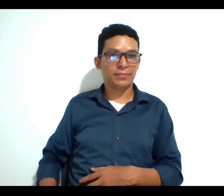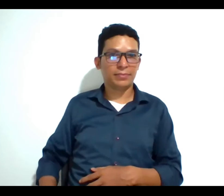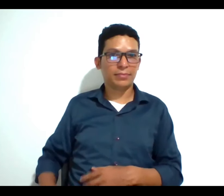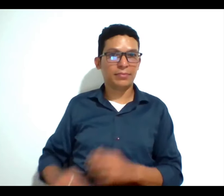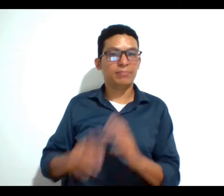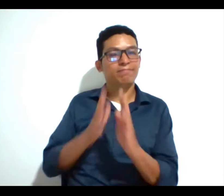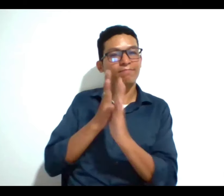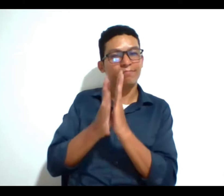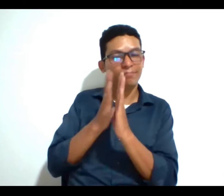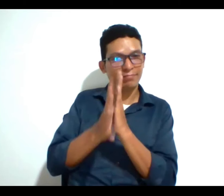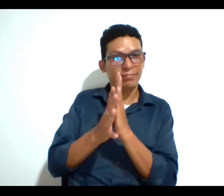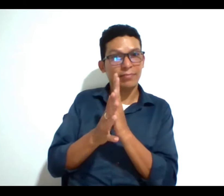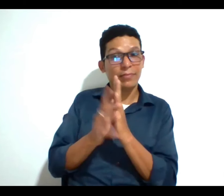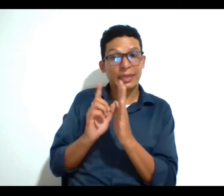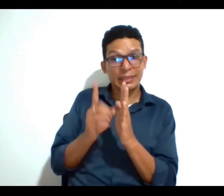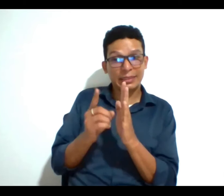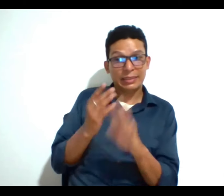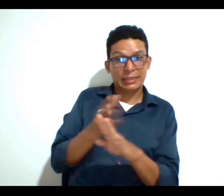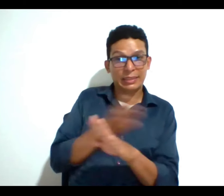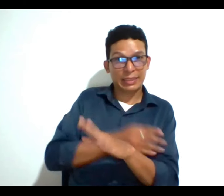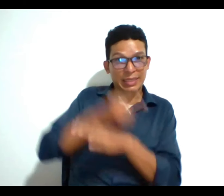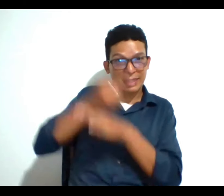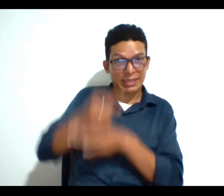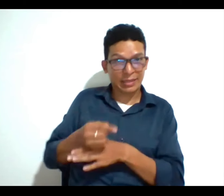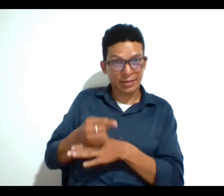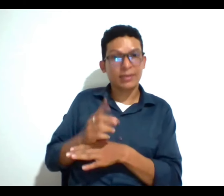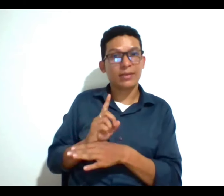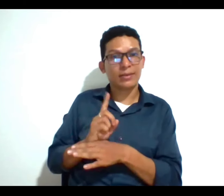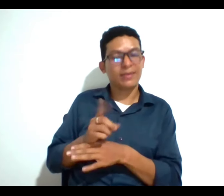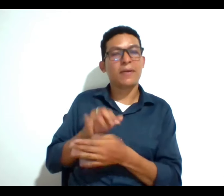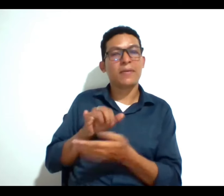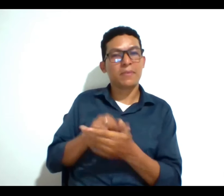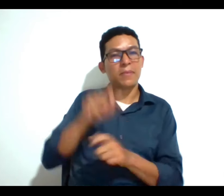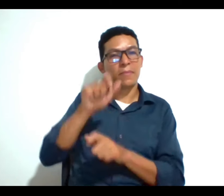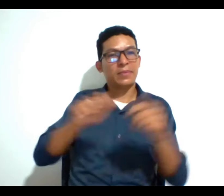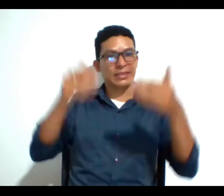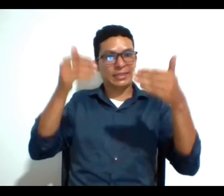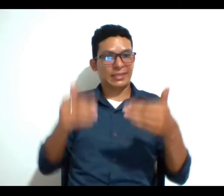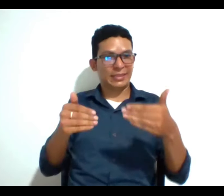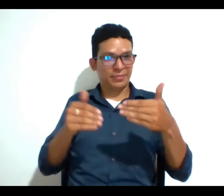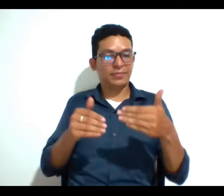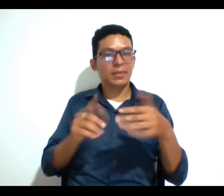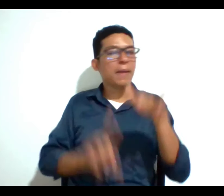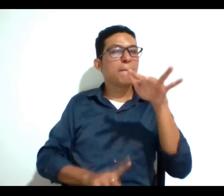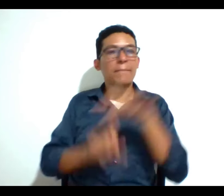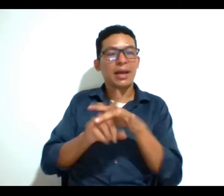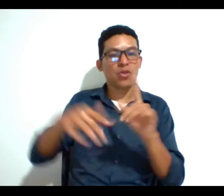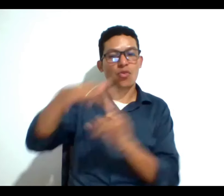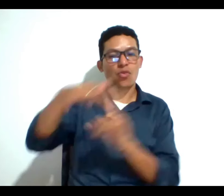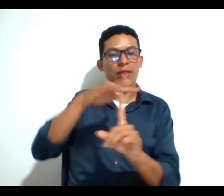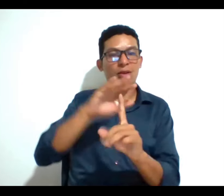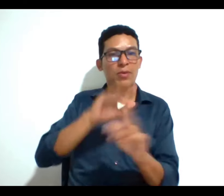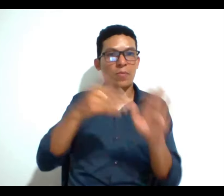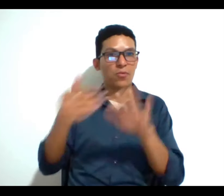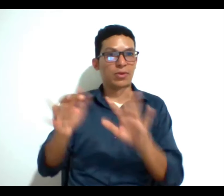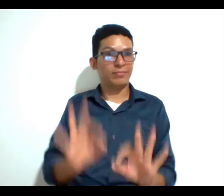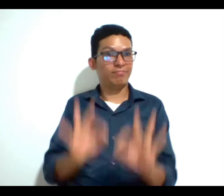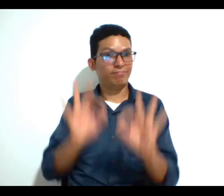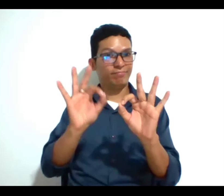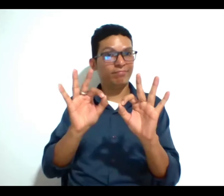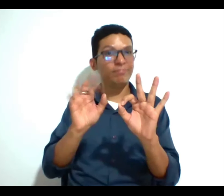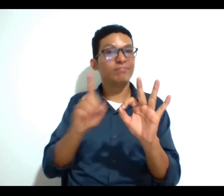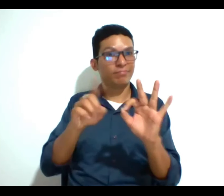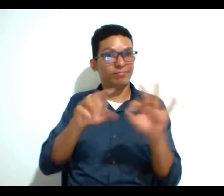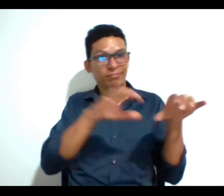incluso esta figura de directivas anticipadas para personas con discapacidad surge en el contexto de la muerte digna y el movimiento de